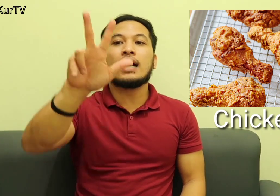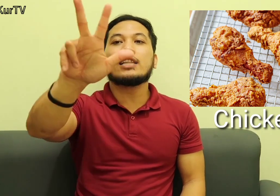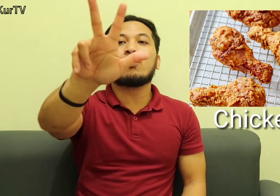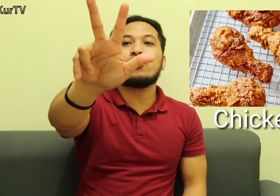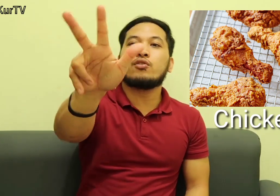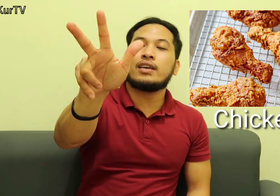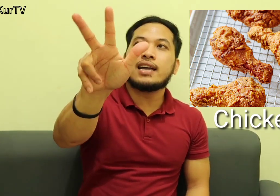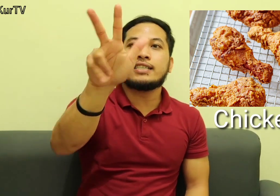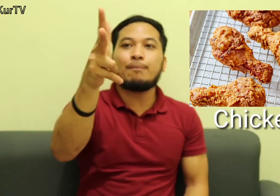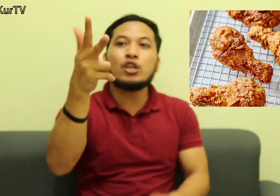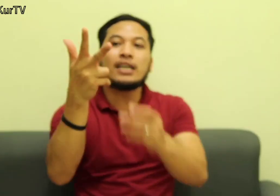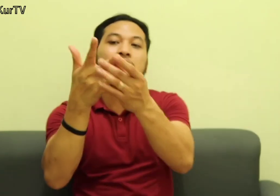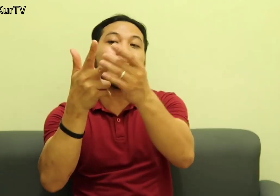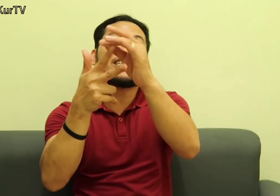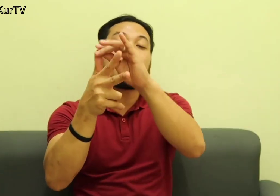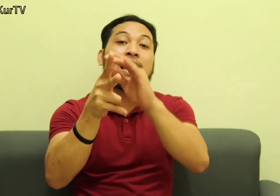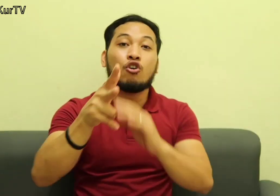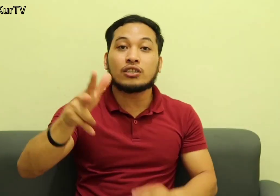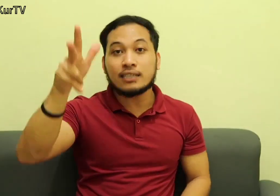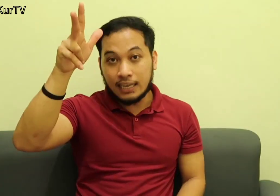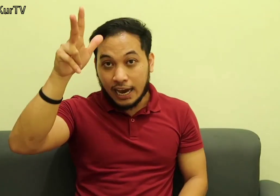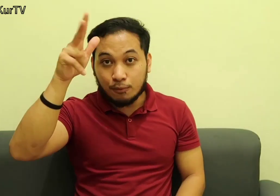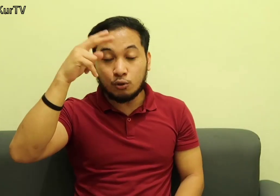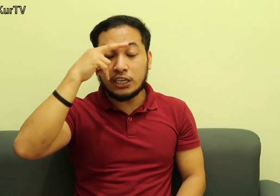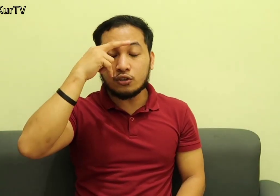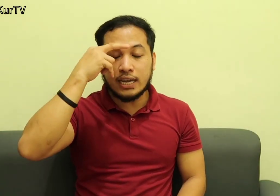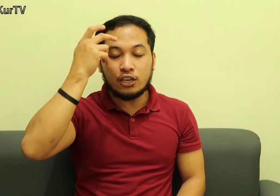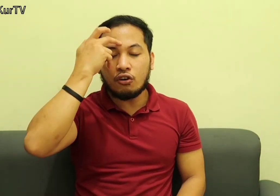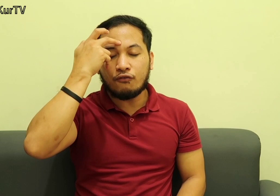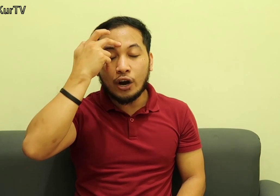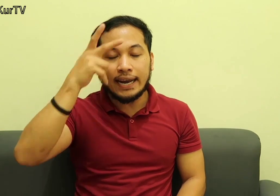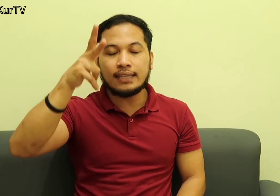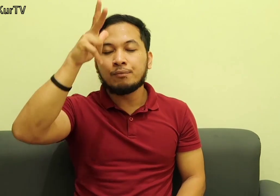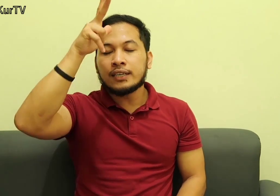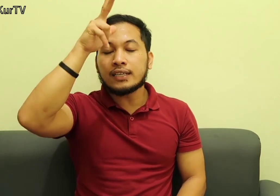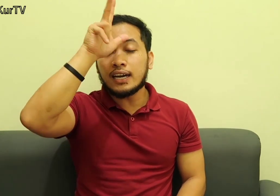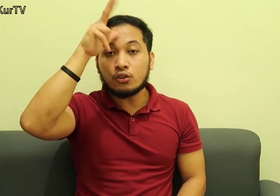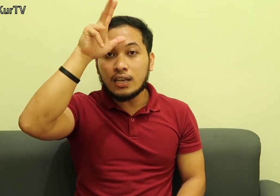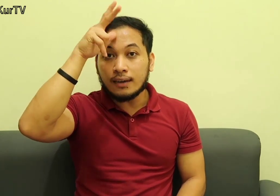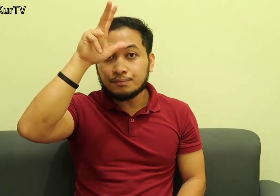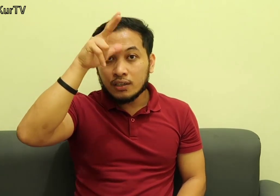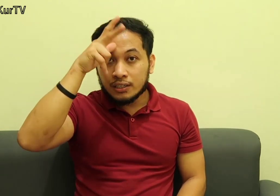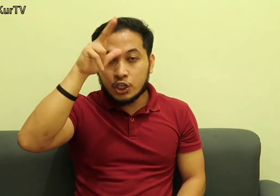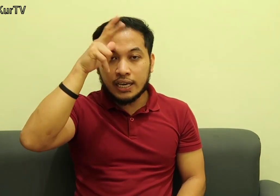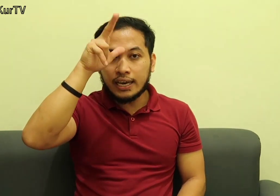nakaganto kayo Ayan Isipin nyo lang this one is palong Tapos ilagay nyo po dito sa inyong forehead Tapos i-ganto nyo lang Chicken